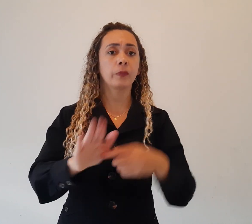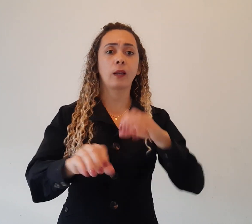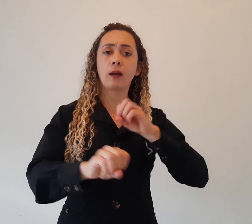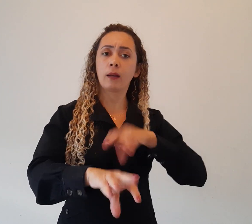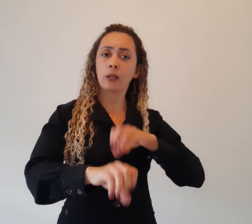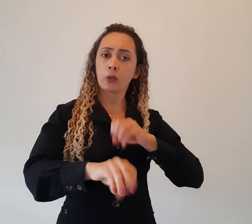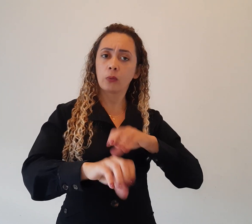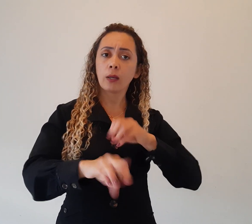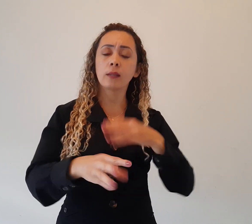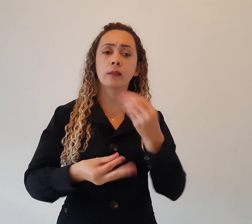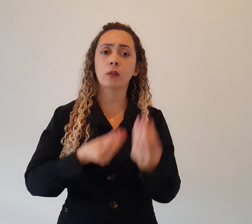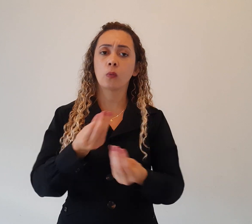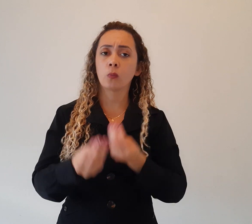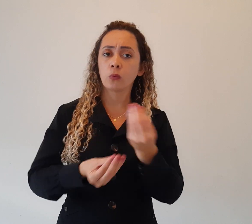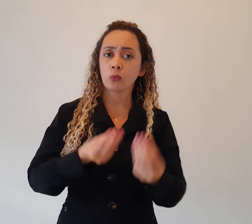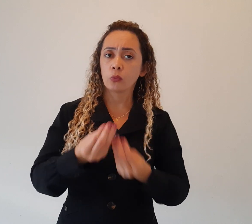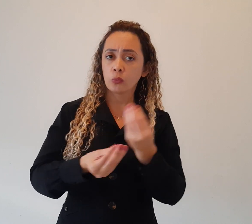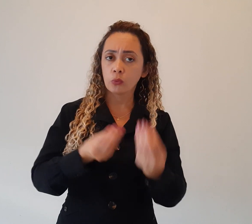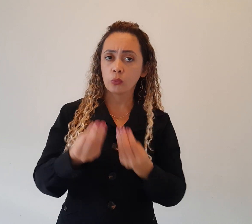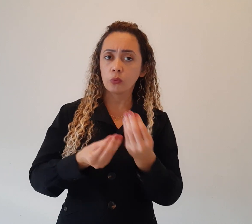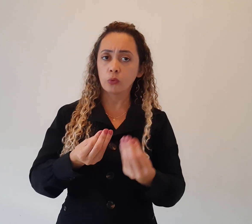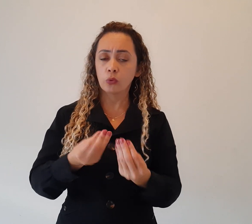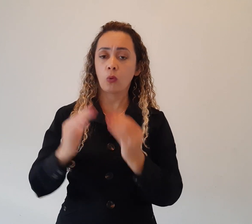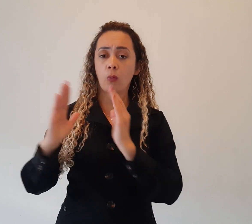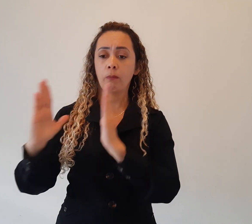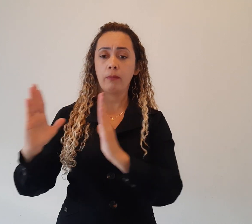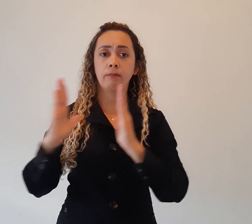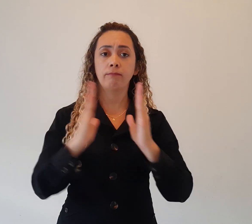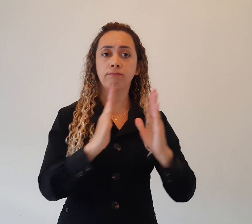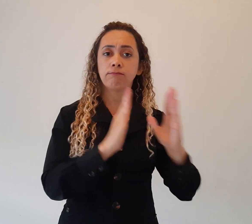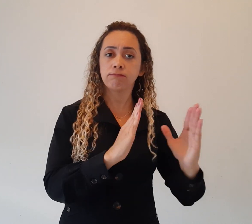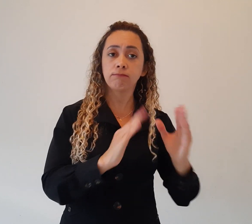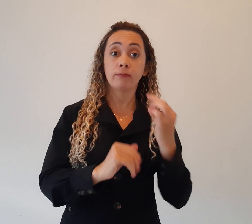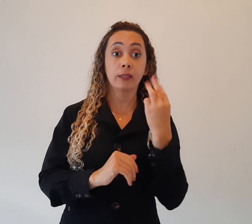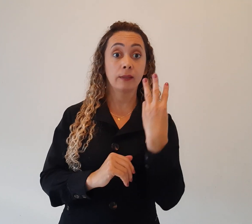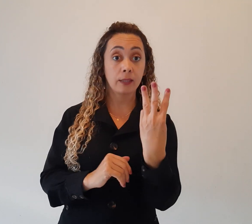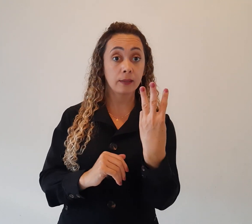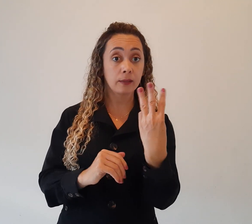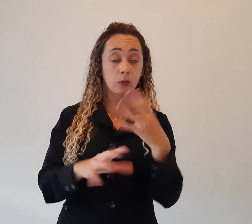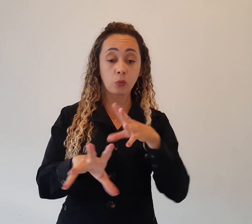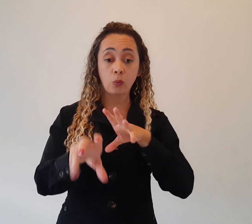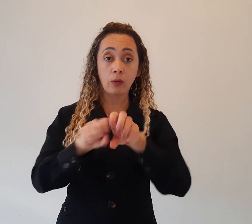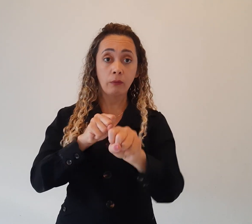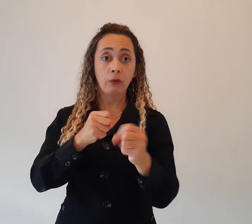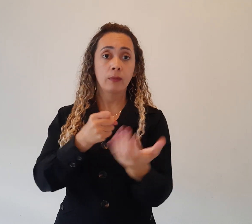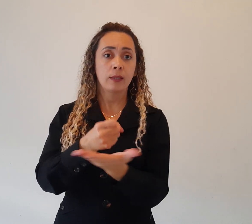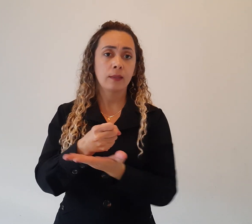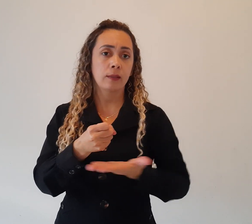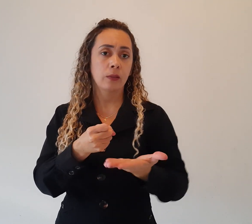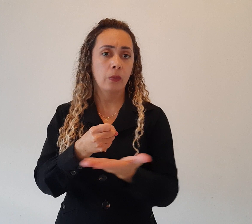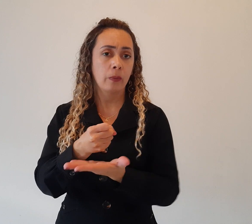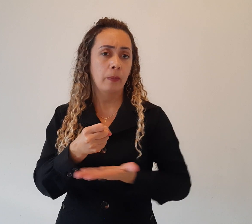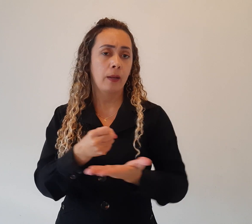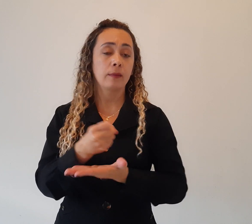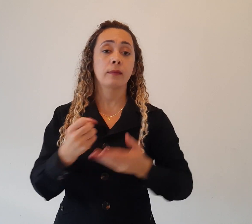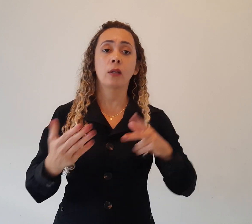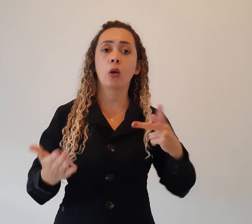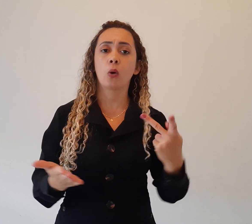educação em três instâncias. Uma formação básica que aconteceria nos colégios